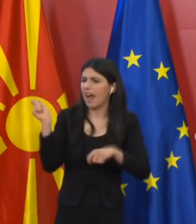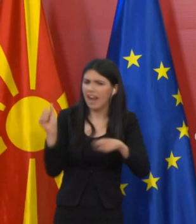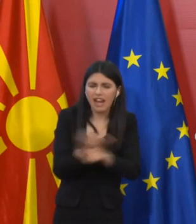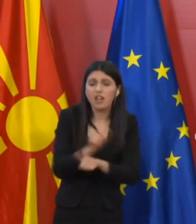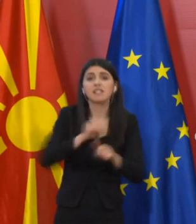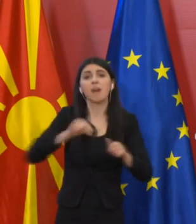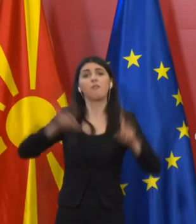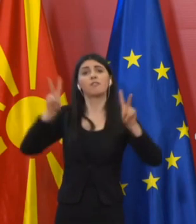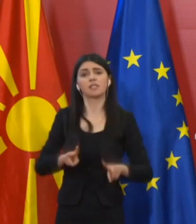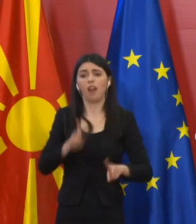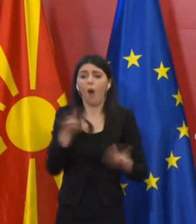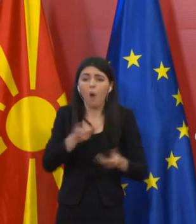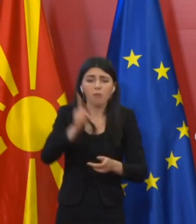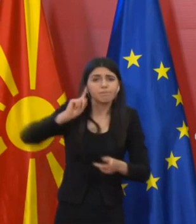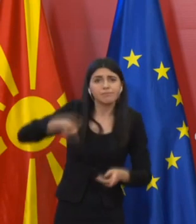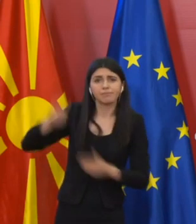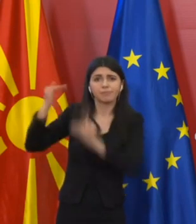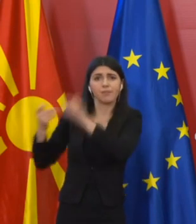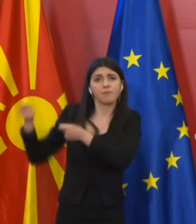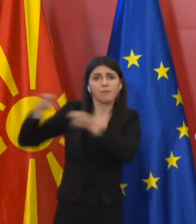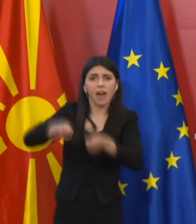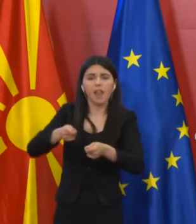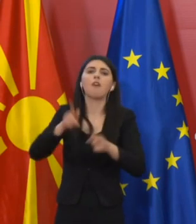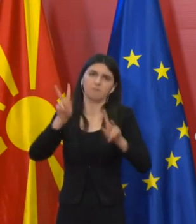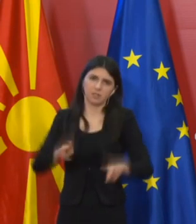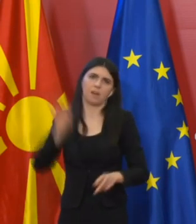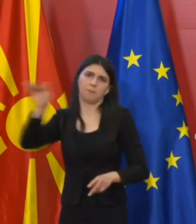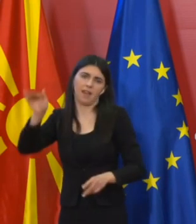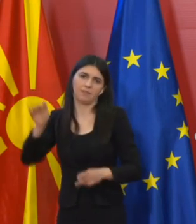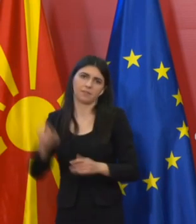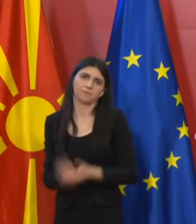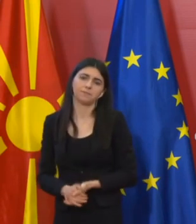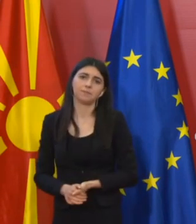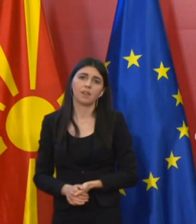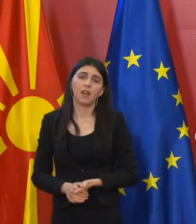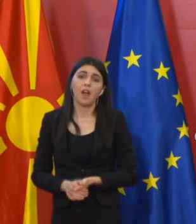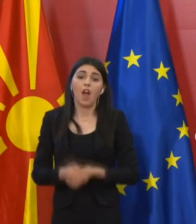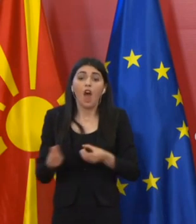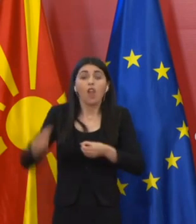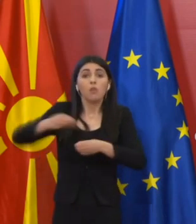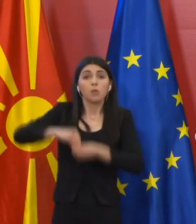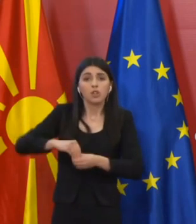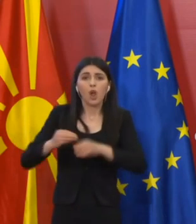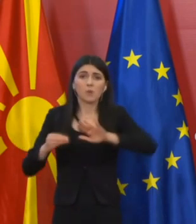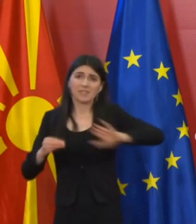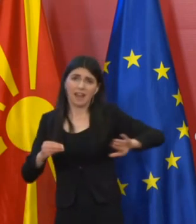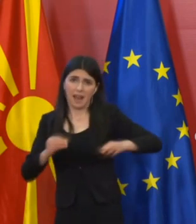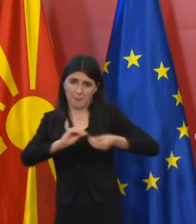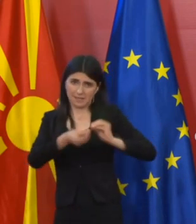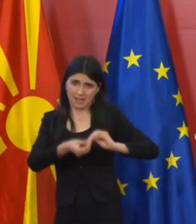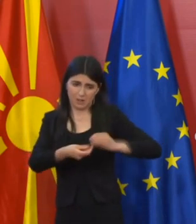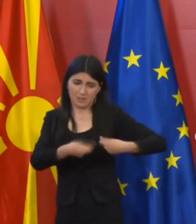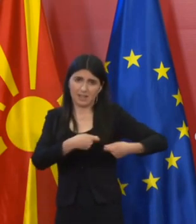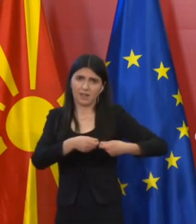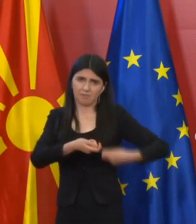вистина има реални непочитувања на владените мерки. Дополнително, од страна на Државниот пазарен